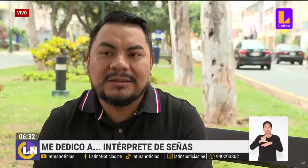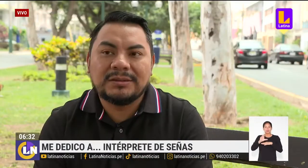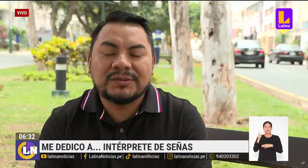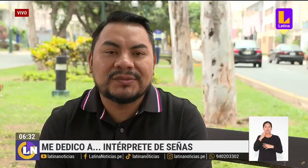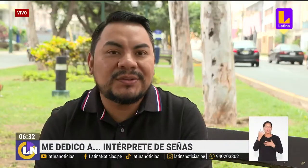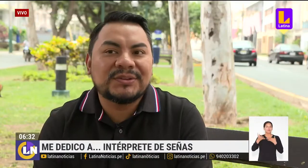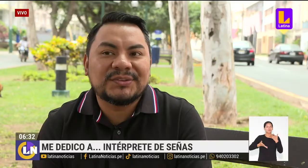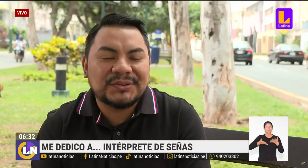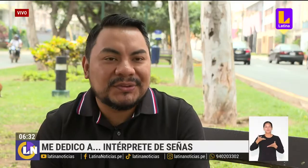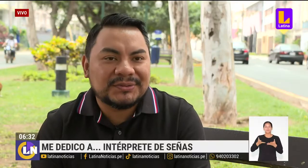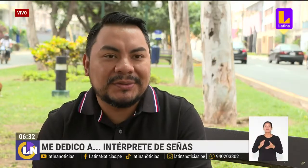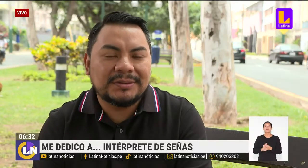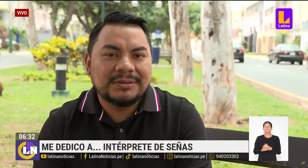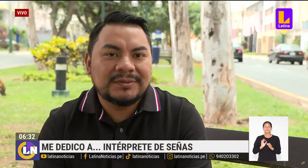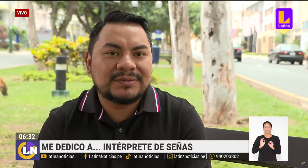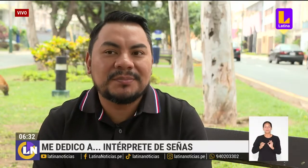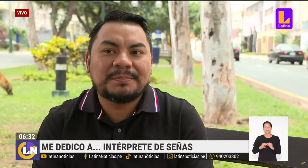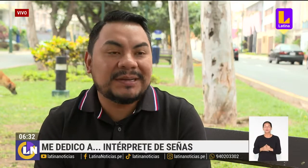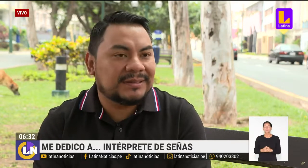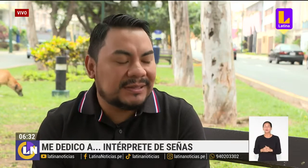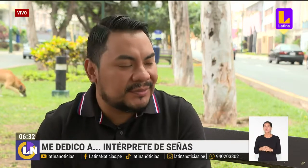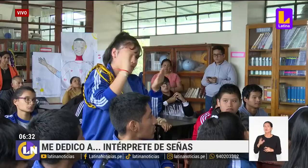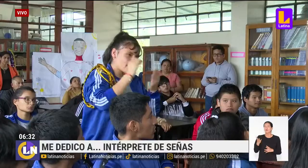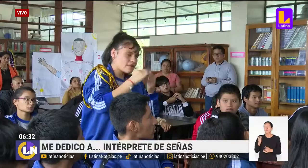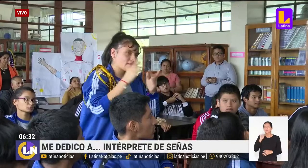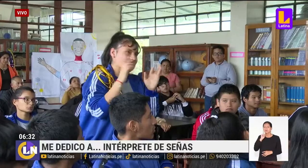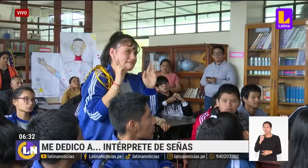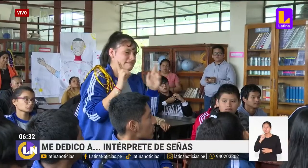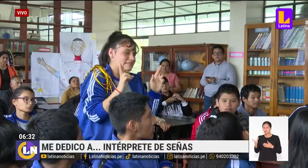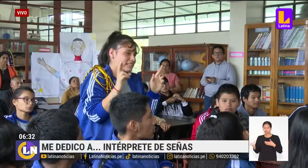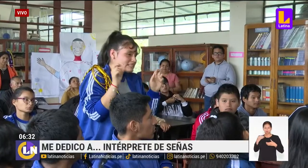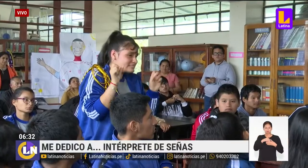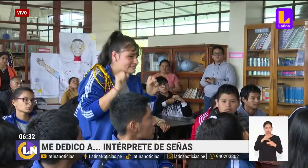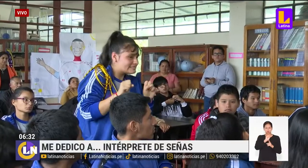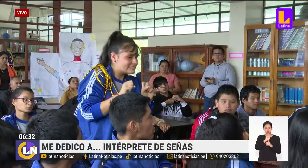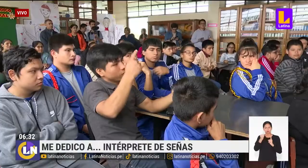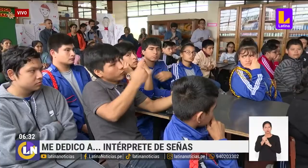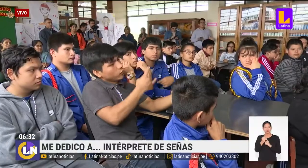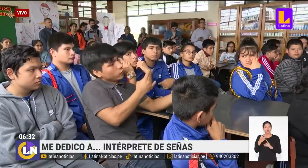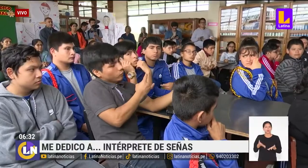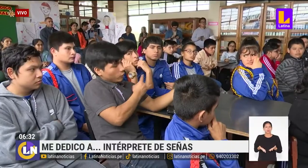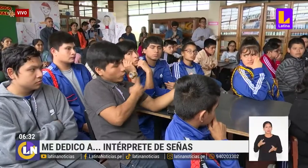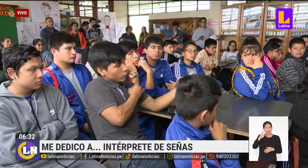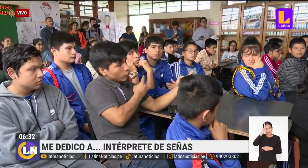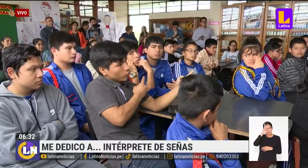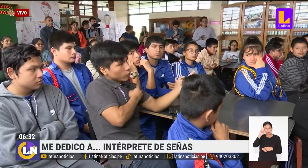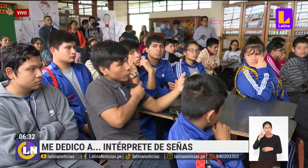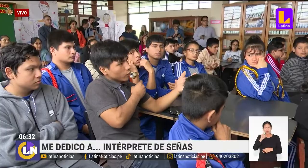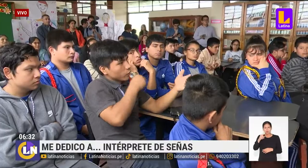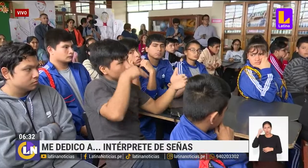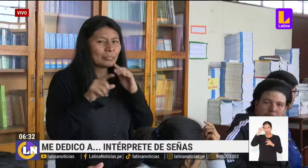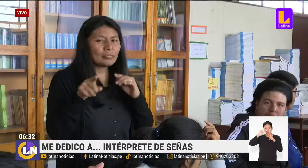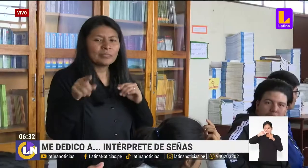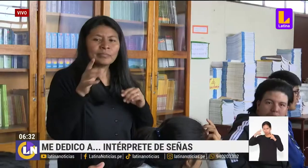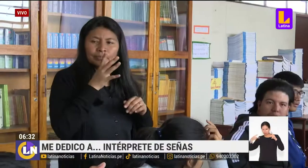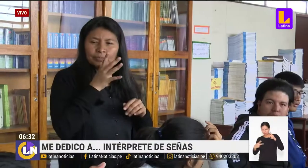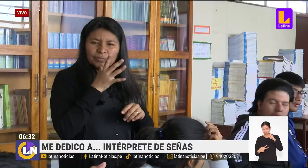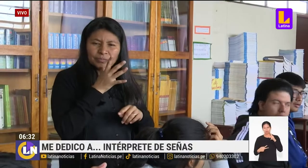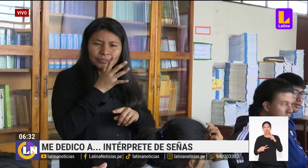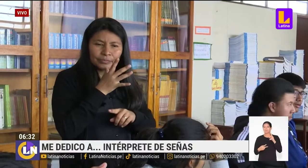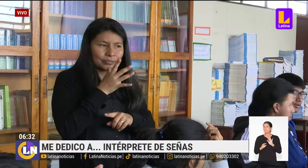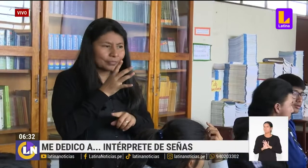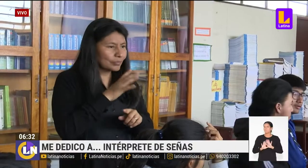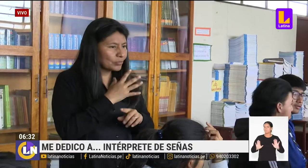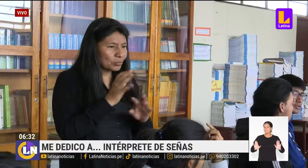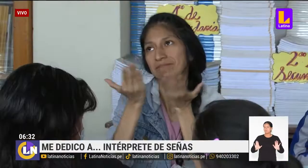Lima. Los sordos son parte de la sociedad, son parte del Perú y ellos no son